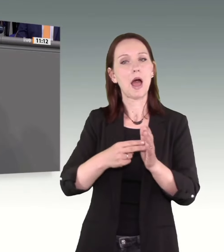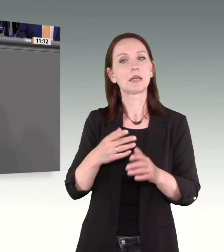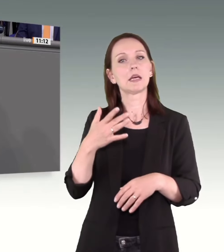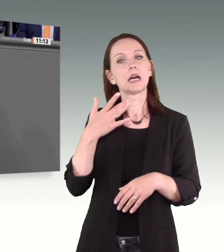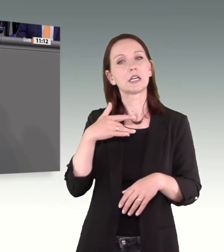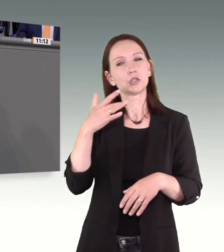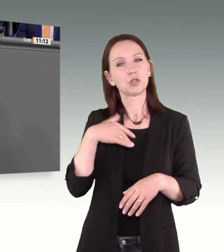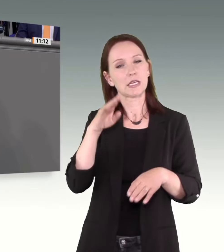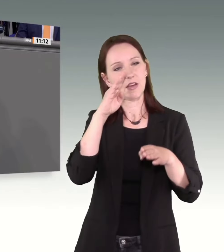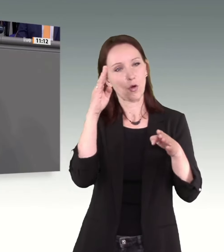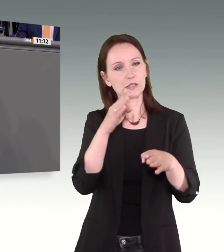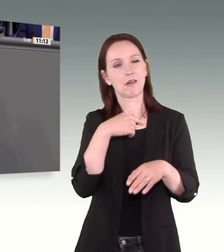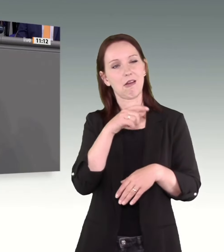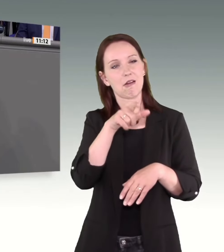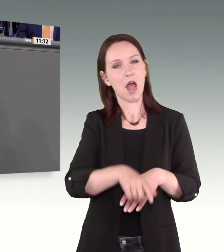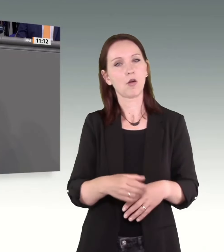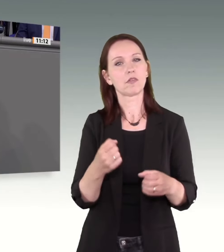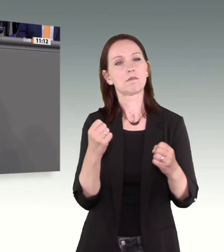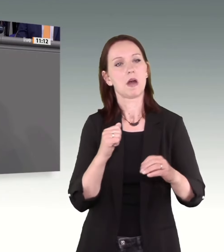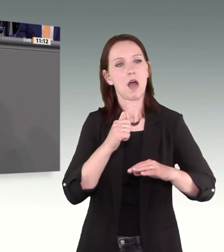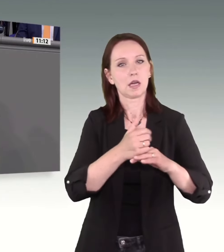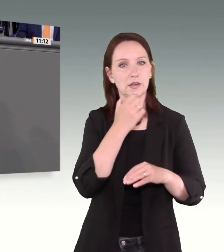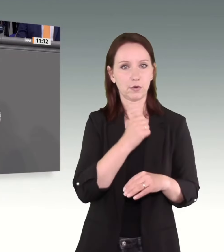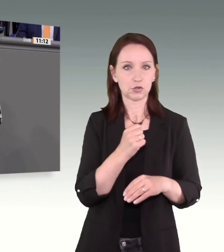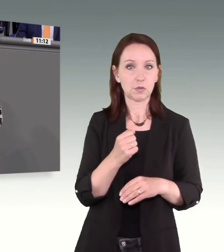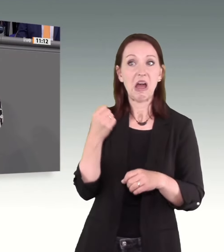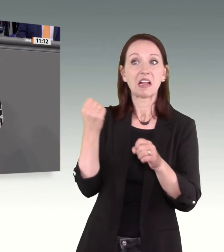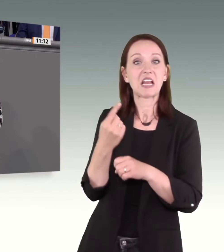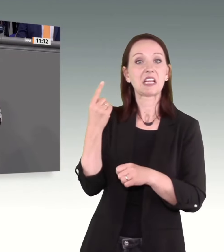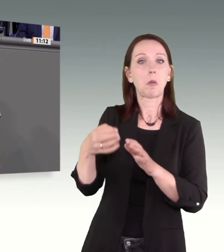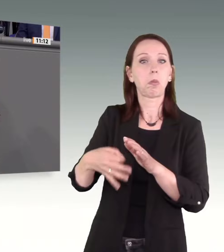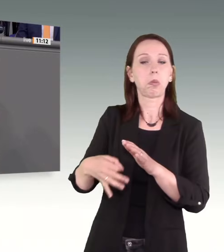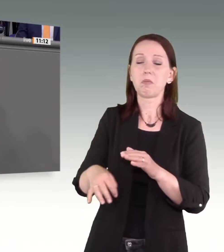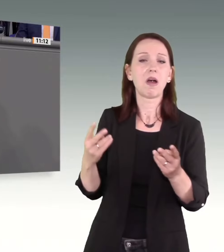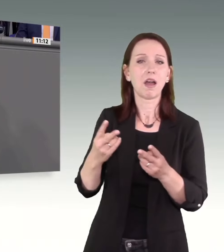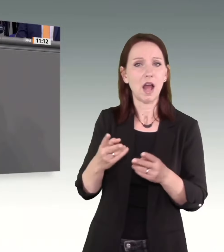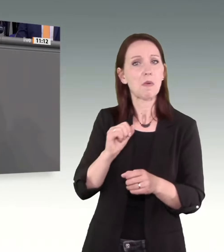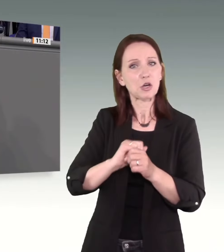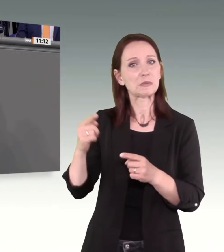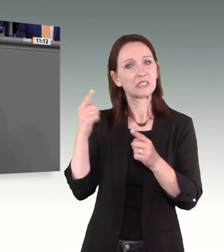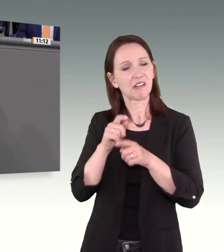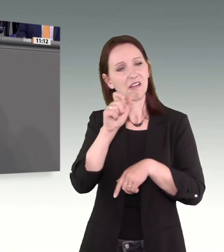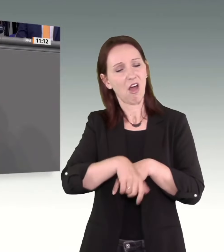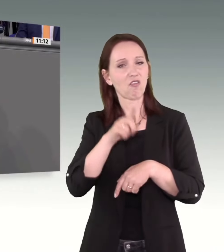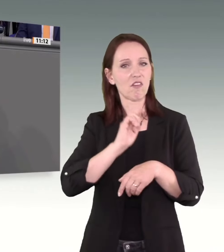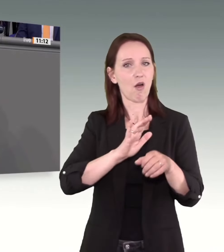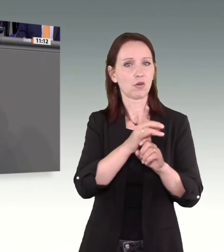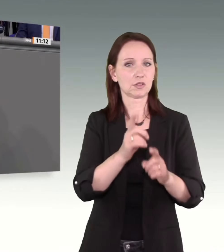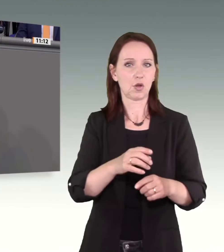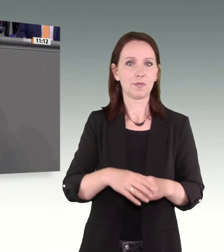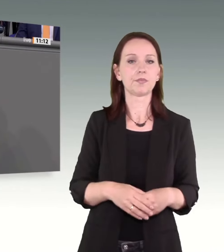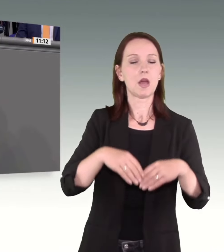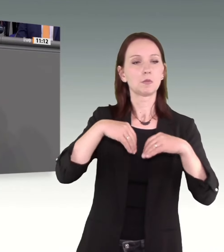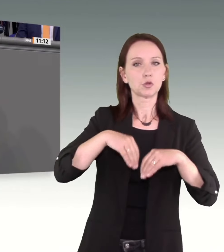adressiert würde, auch dann, wenn der Täter ein Händfling ist. Was adressieren Sie denn? Psychologen und Sozialpädagogen sind in der